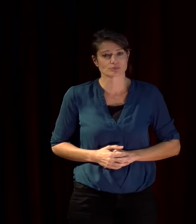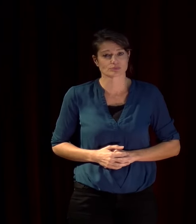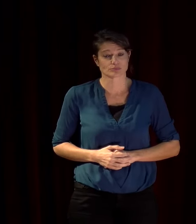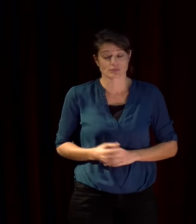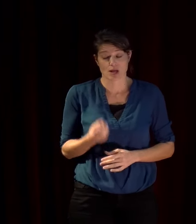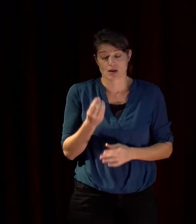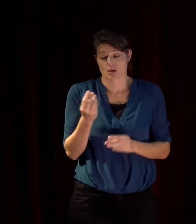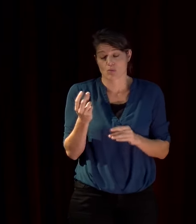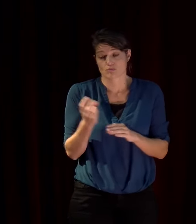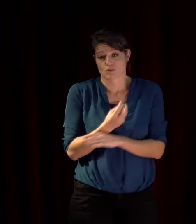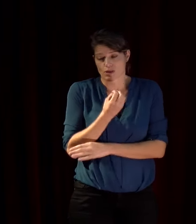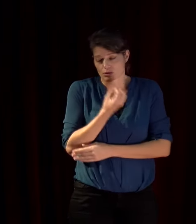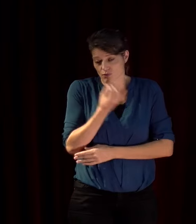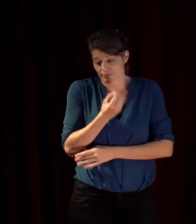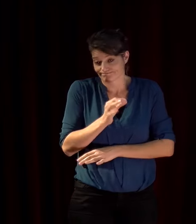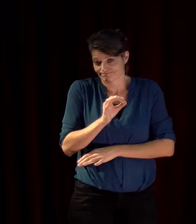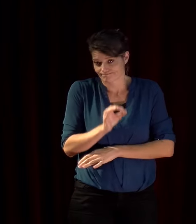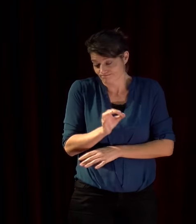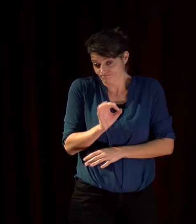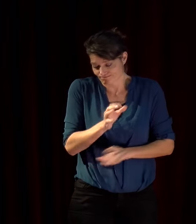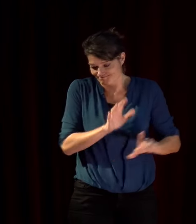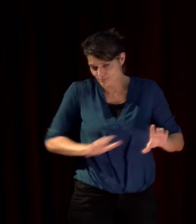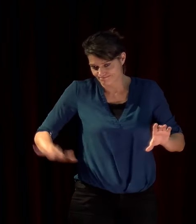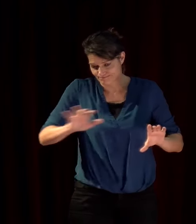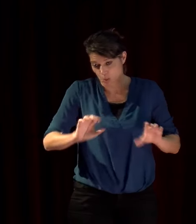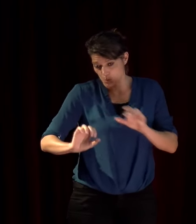mauvaises nouvelles la première